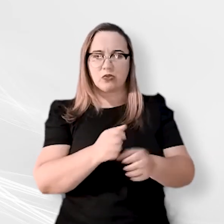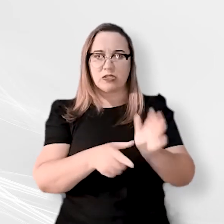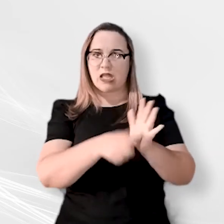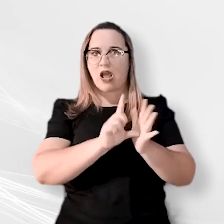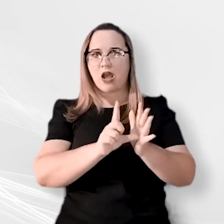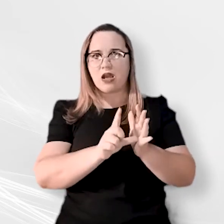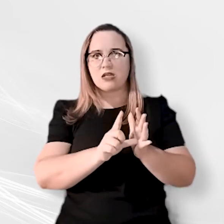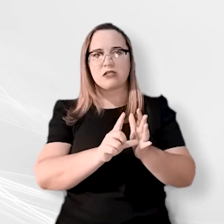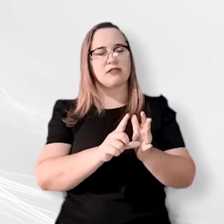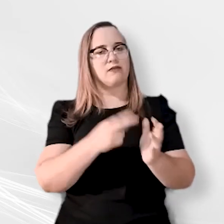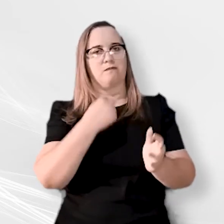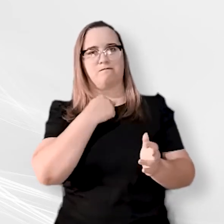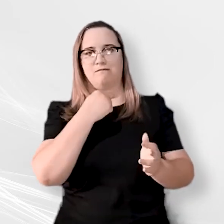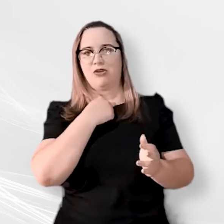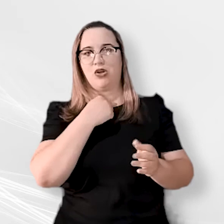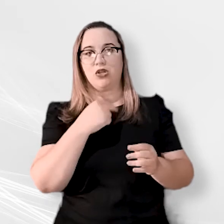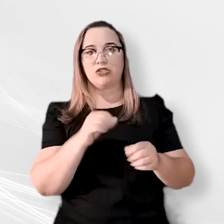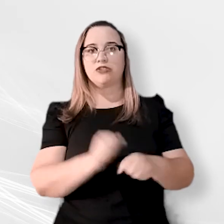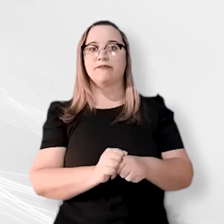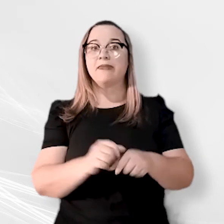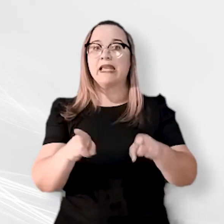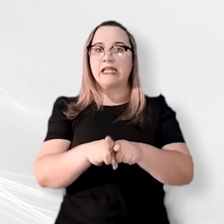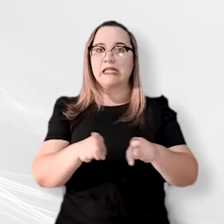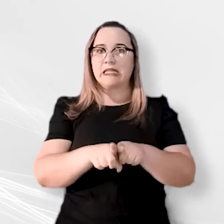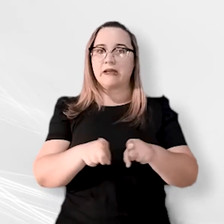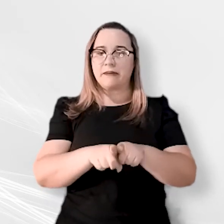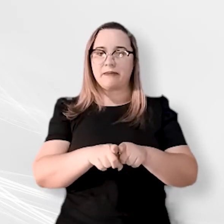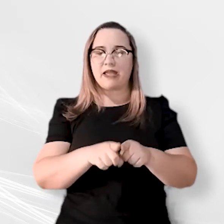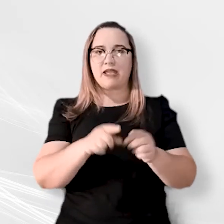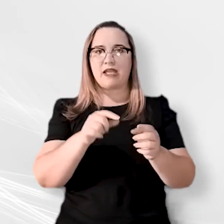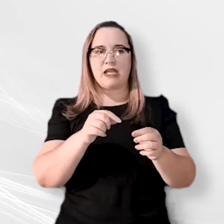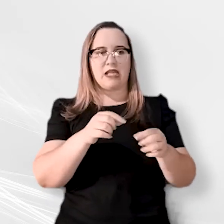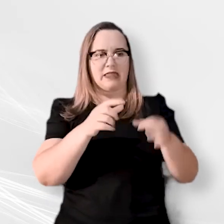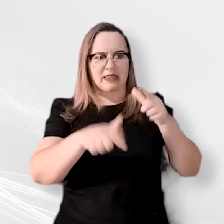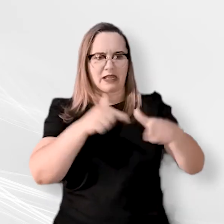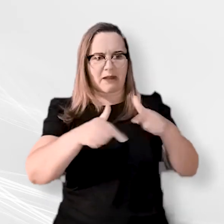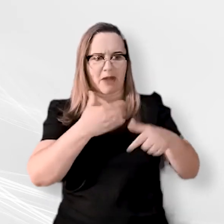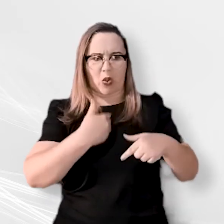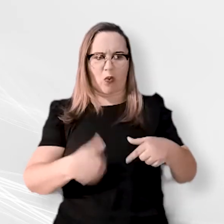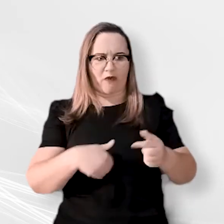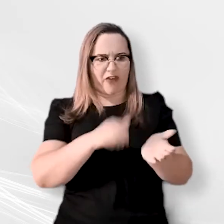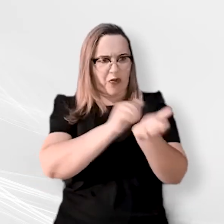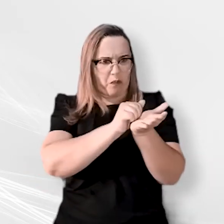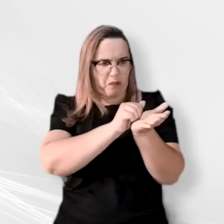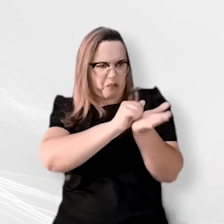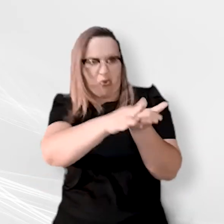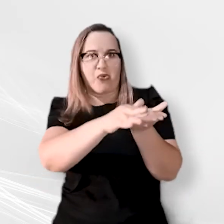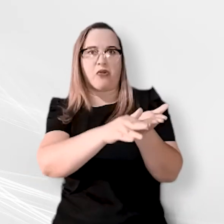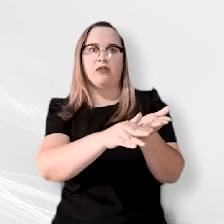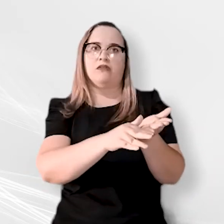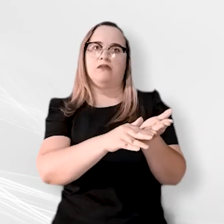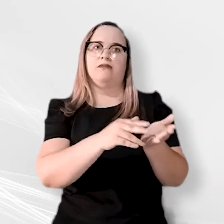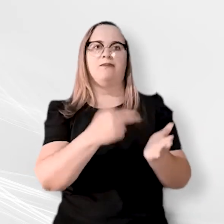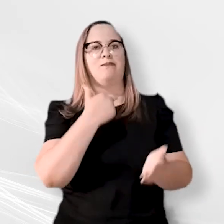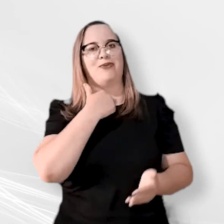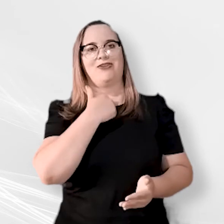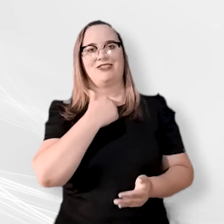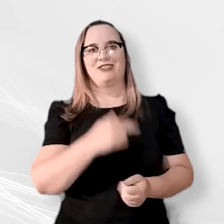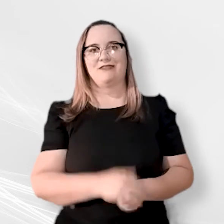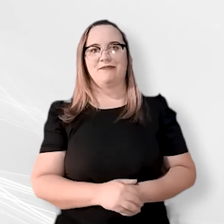deficiência, e não ter sido exonerado do serviço público. Remuneração. O estagiário receberá a bolsa